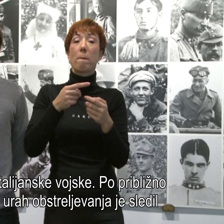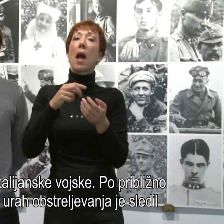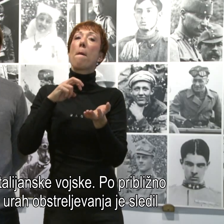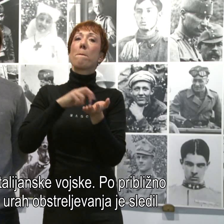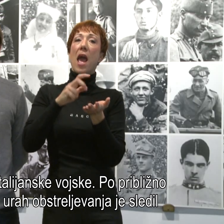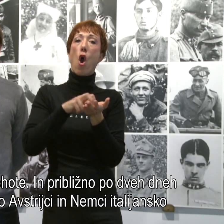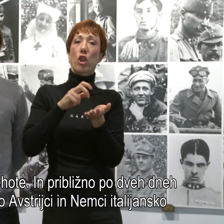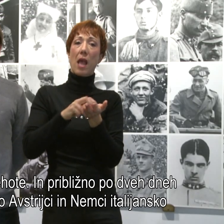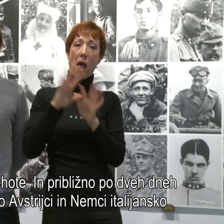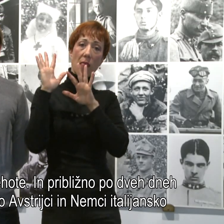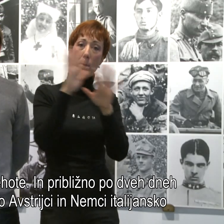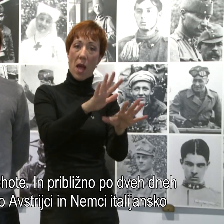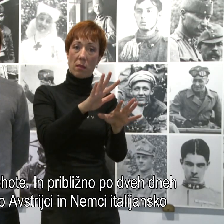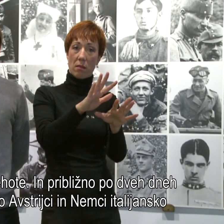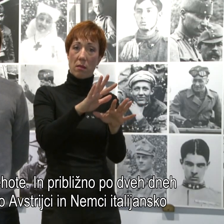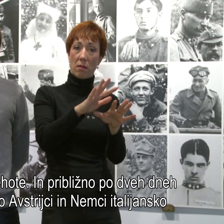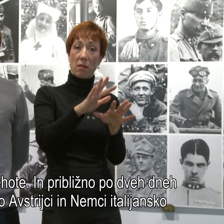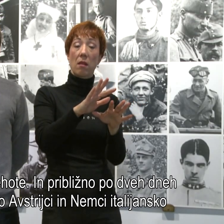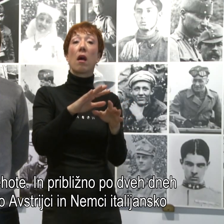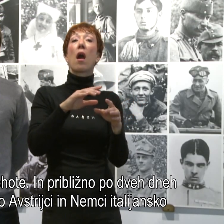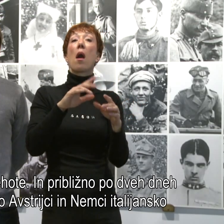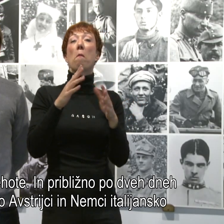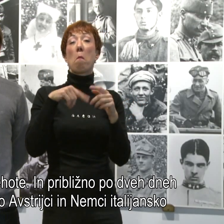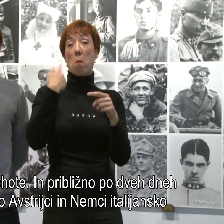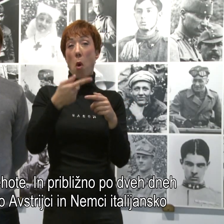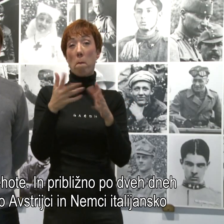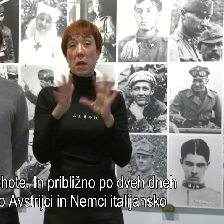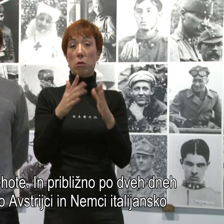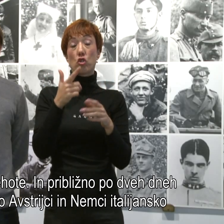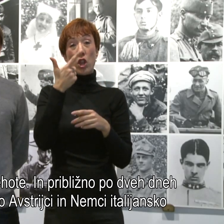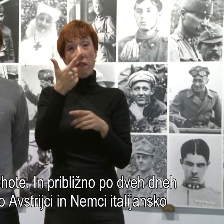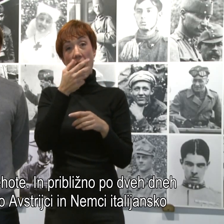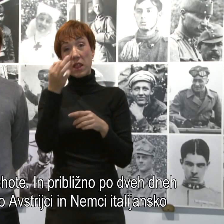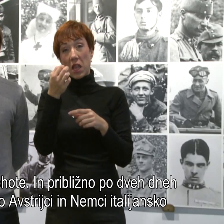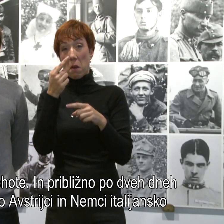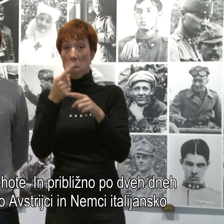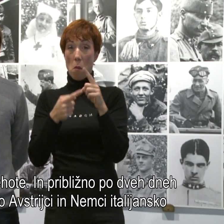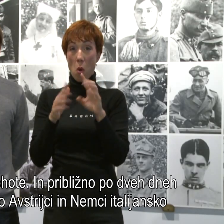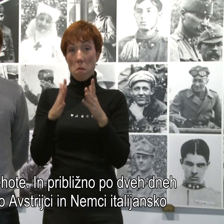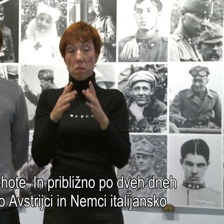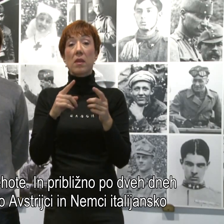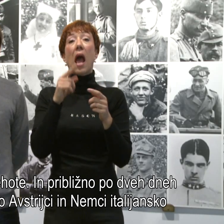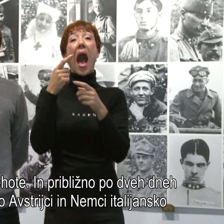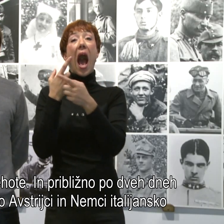in po približno dveh dneh pa pol so avstrijske in njemške čete